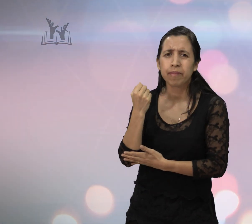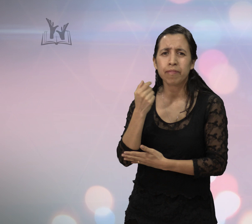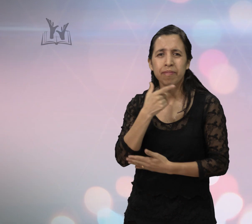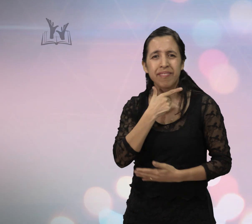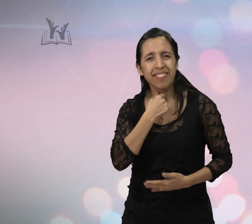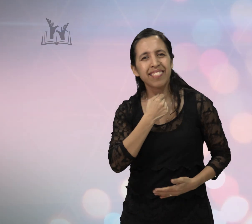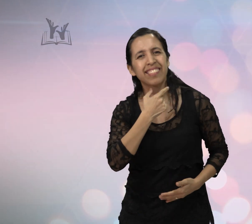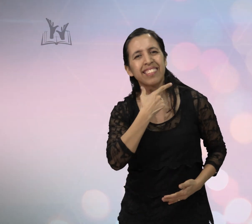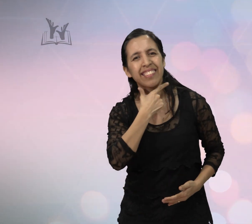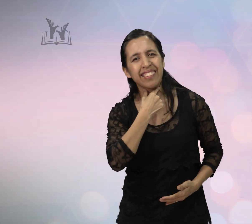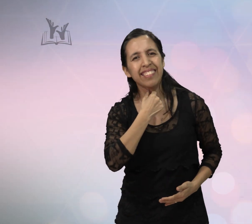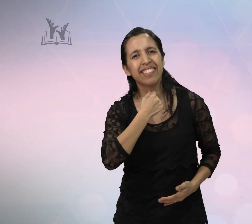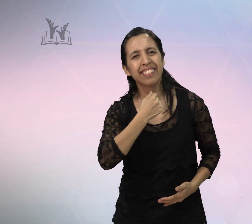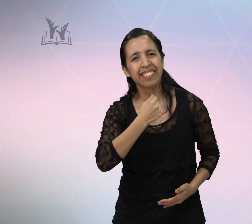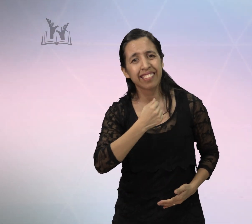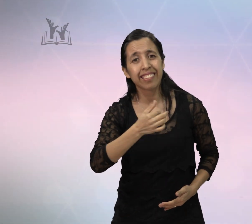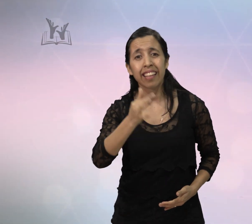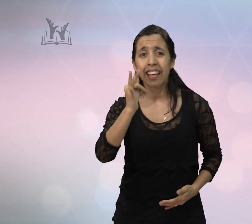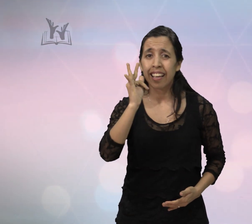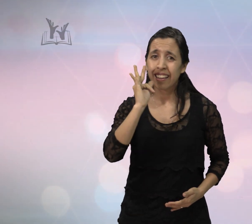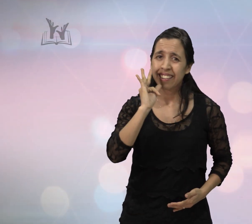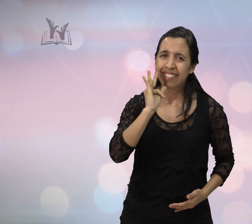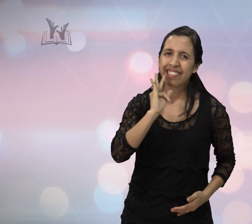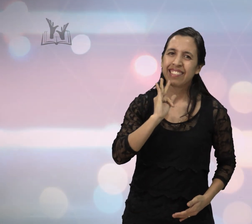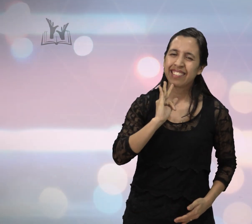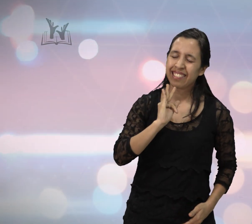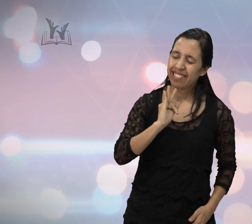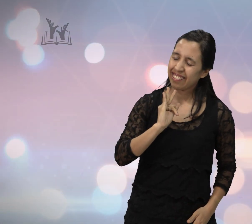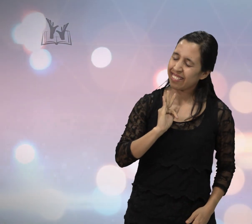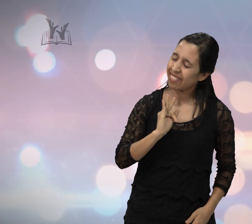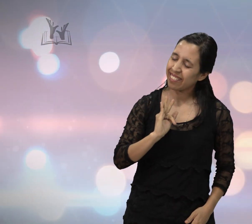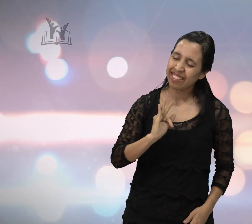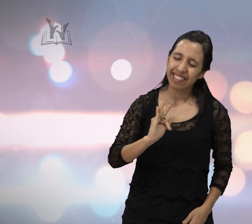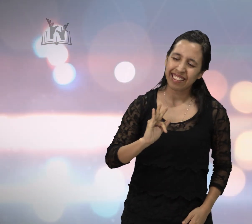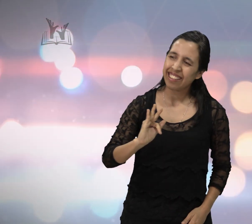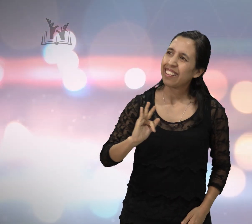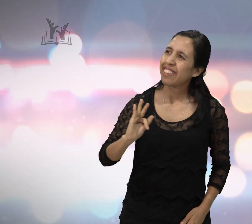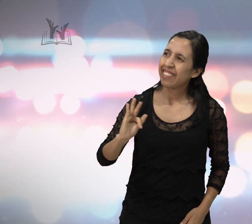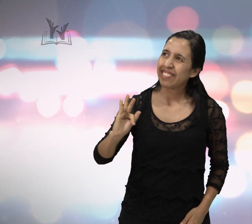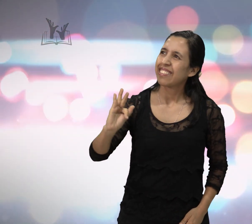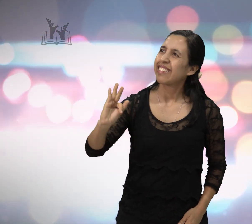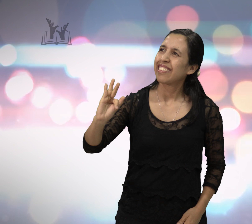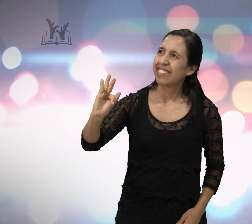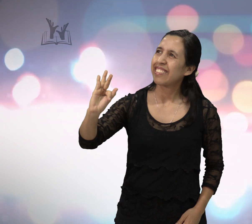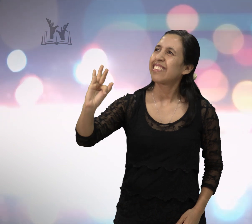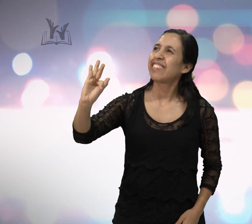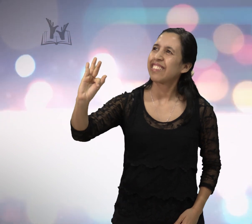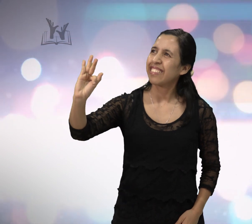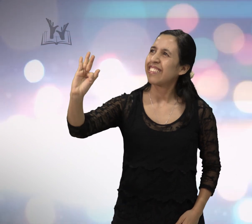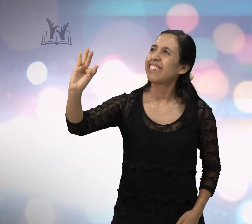de fiel Cámbiame y hazme